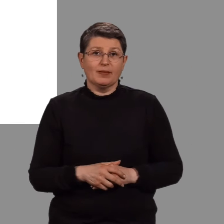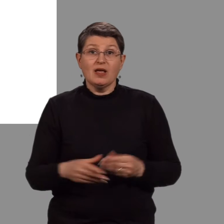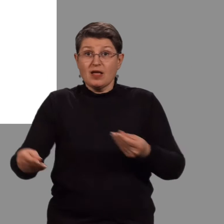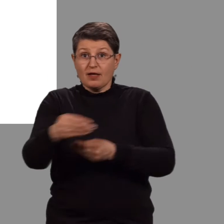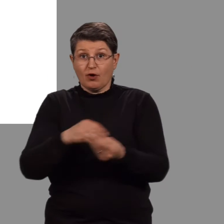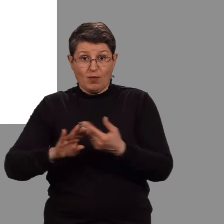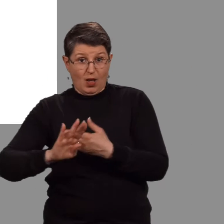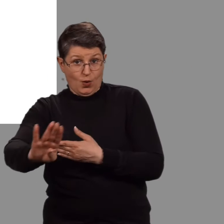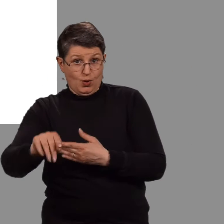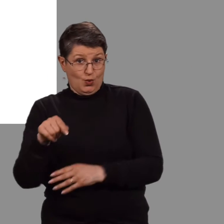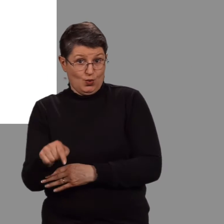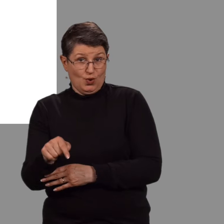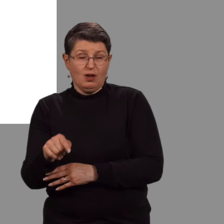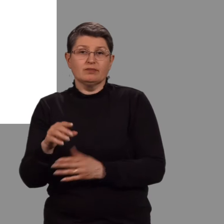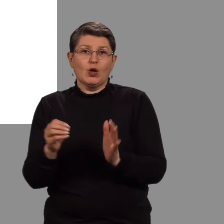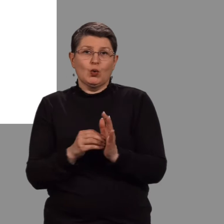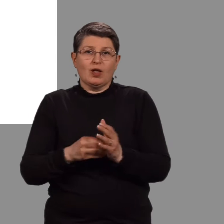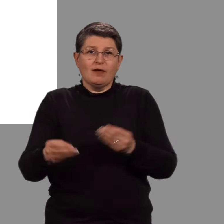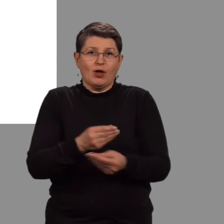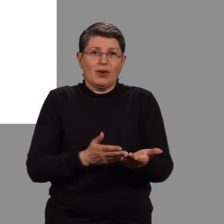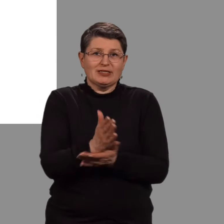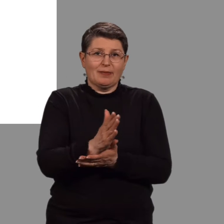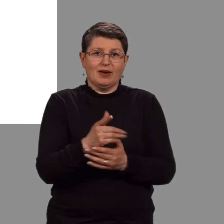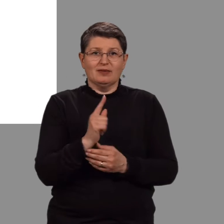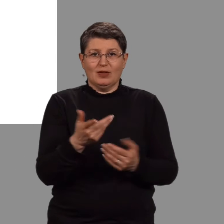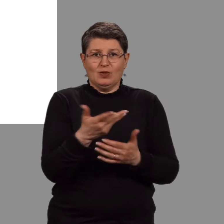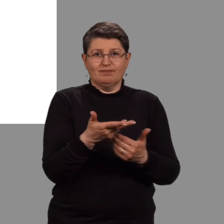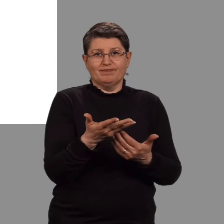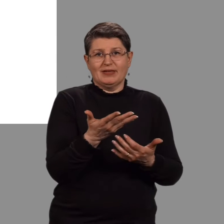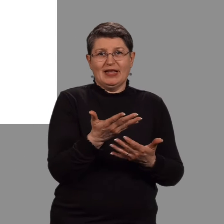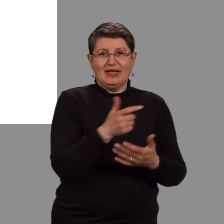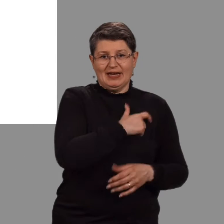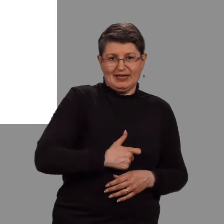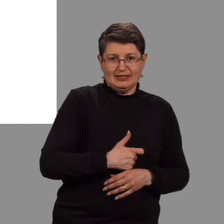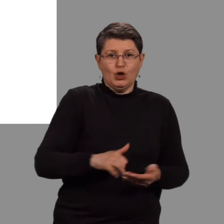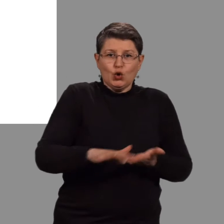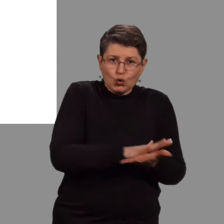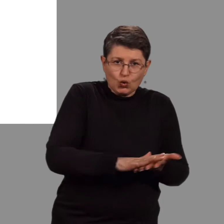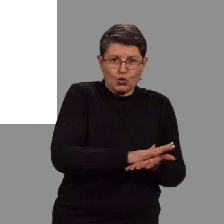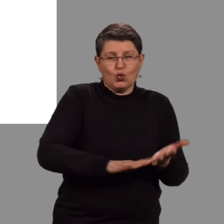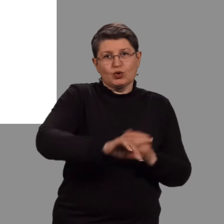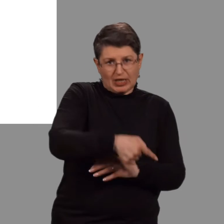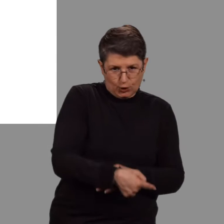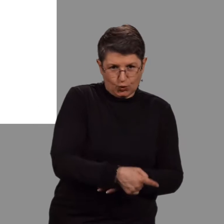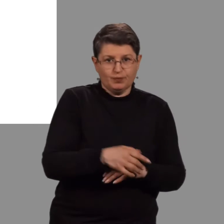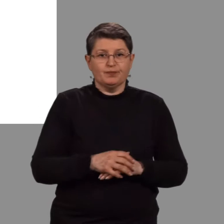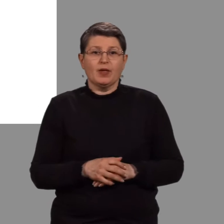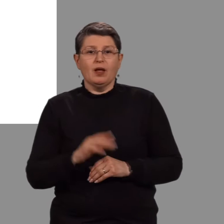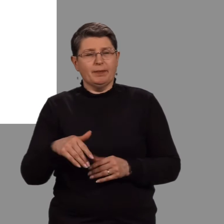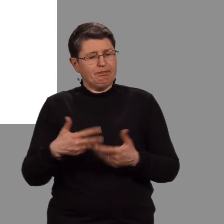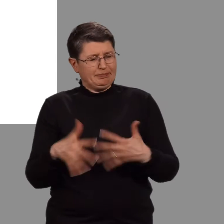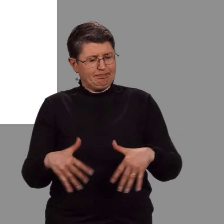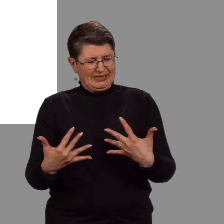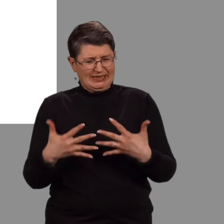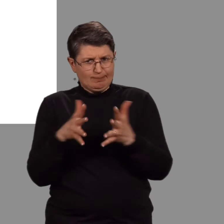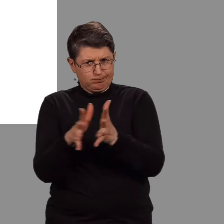Fjármála áallin er byggð á fjármála stefnu hins ópumvera, grunngild um hennar og skilur þeim. Hún felur í sér ítarlega útfærslu á markmiðum